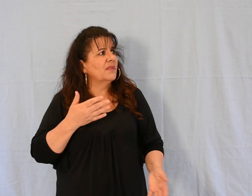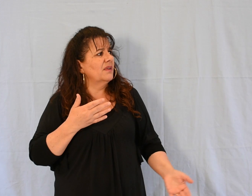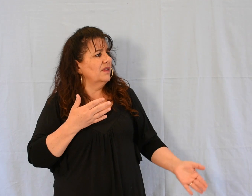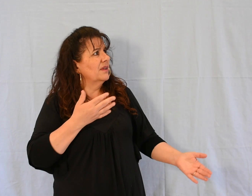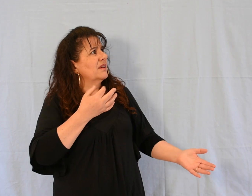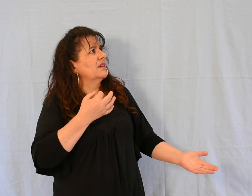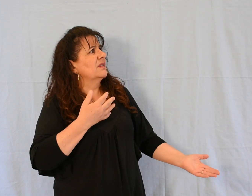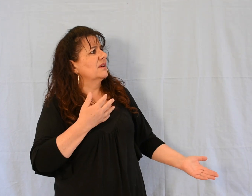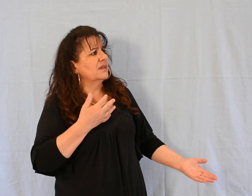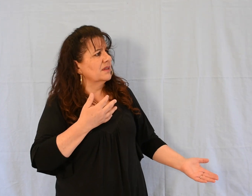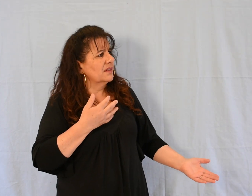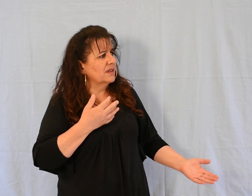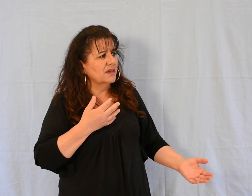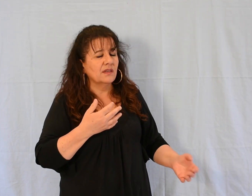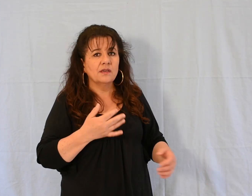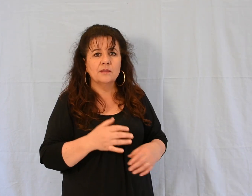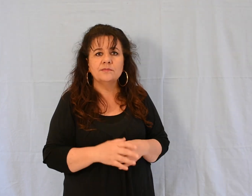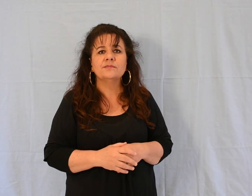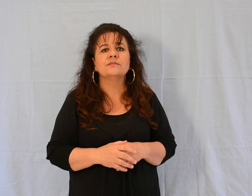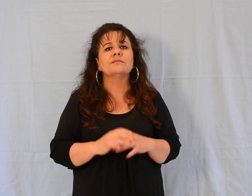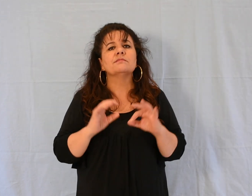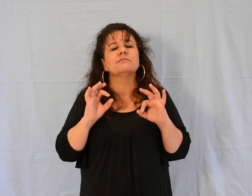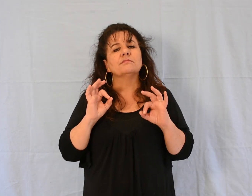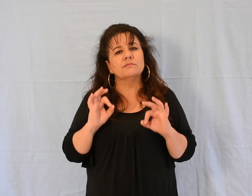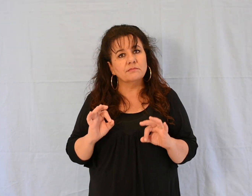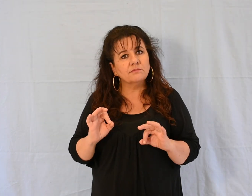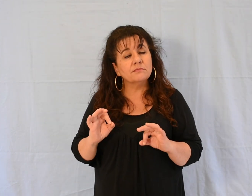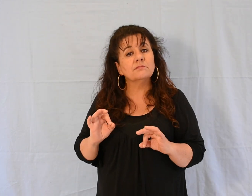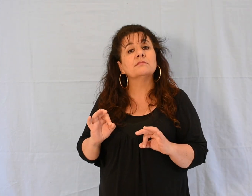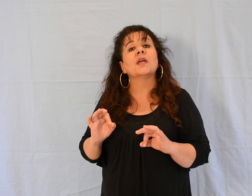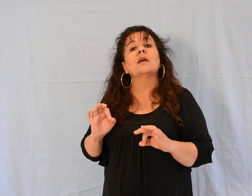» « il met tout le monde dehors,